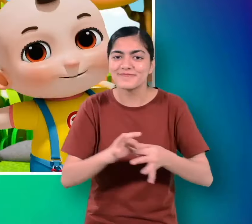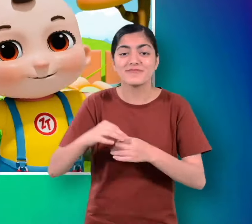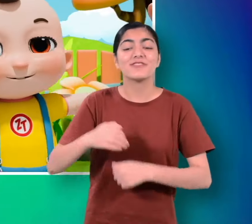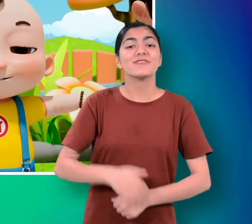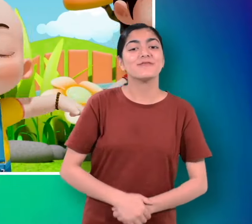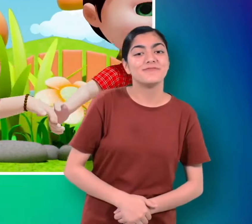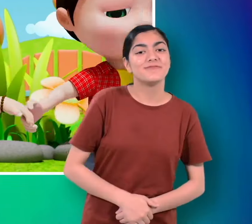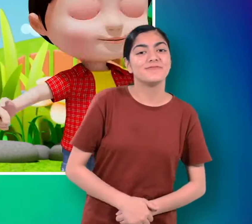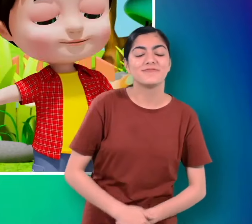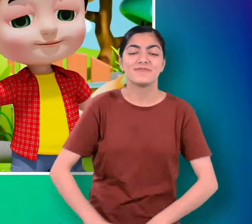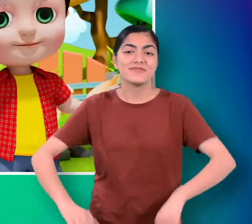मिलकर रहना